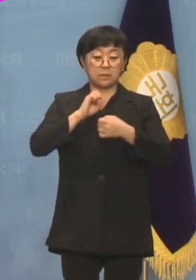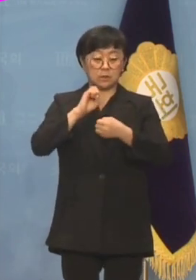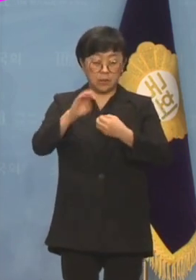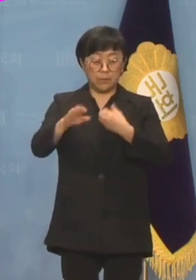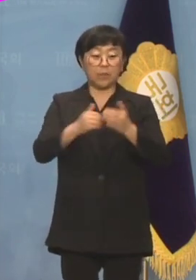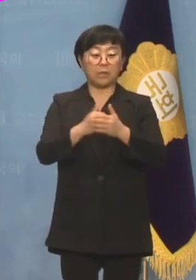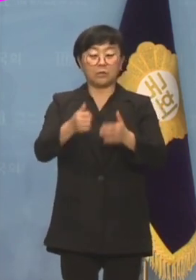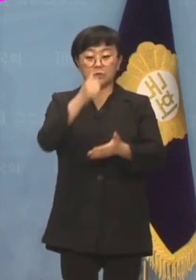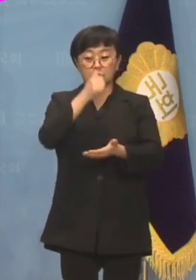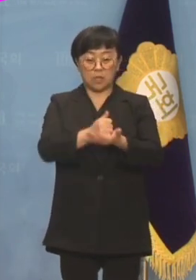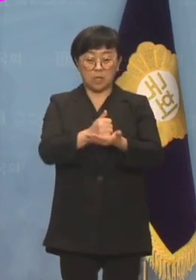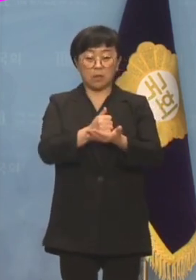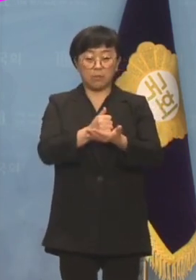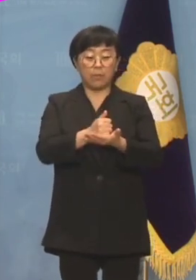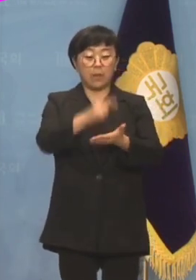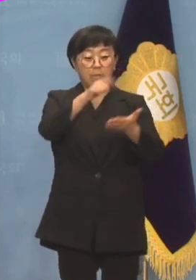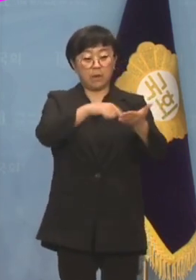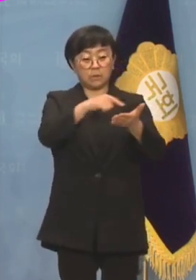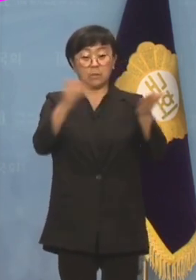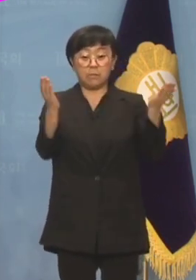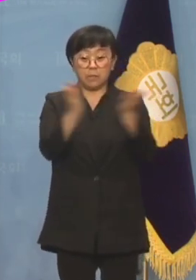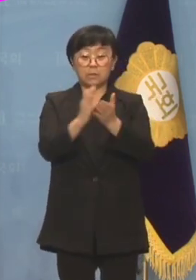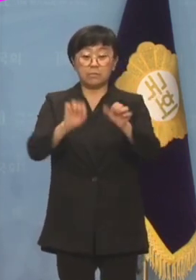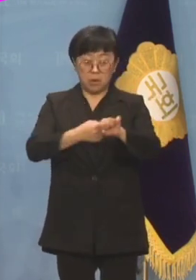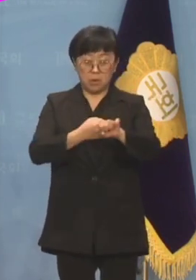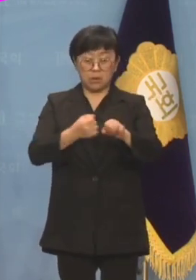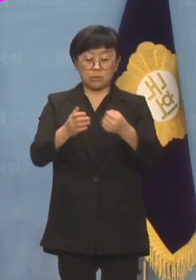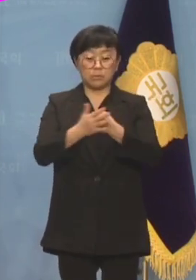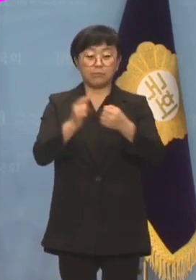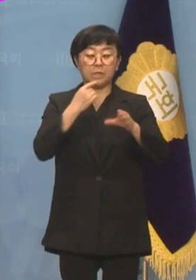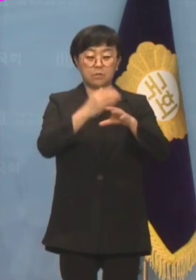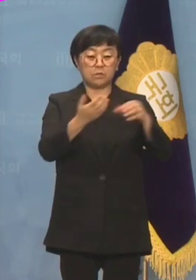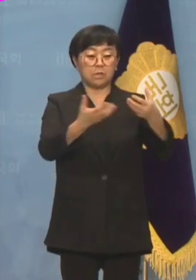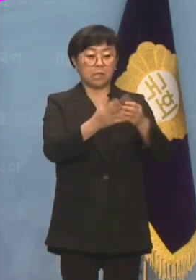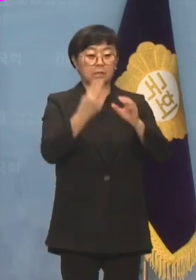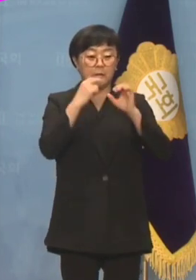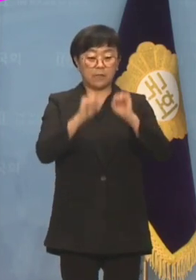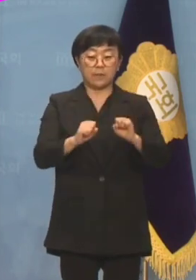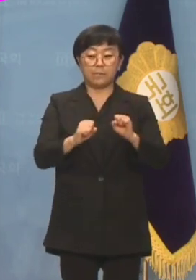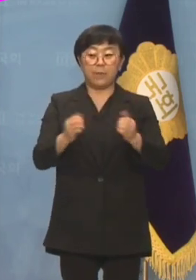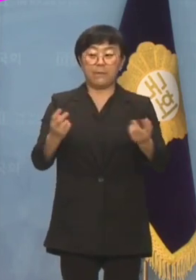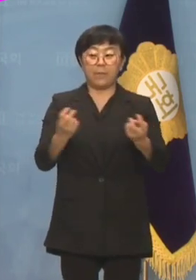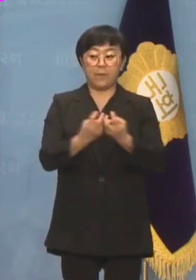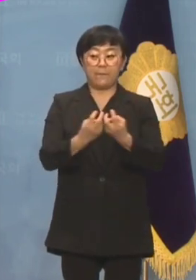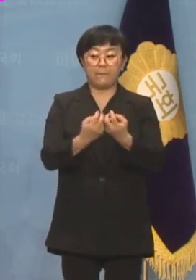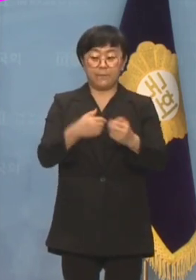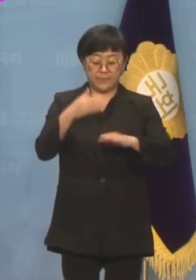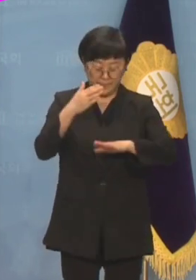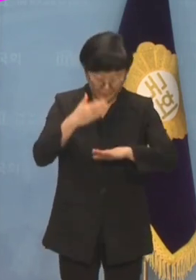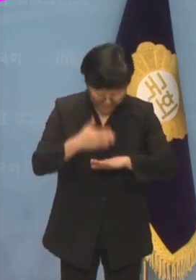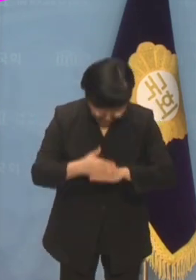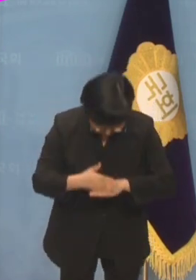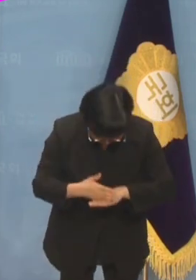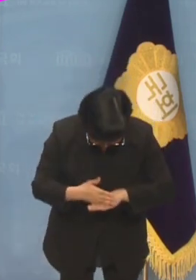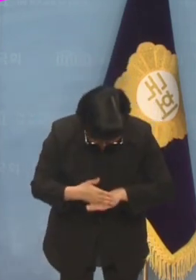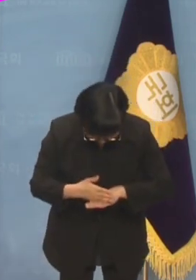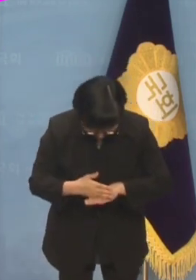답변하여 죄에 상응하는 처벌을 받는 것만이 민주당이 살 길입니다. 감사합니다.